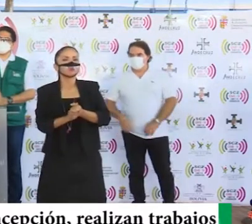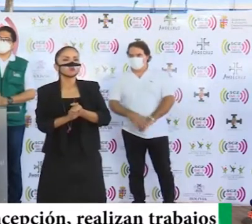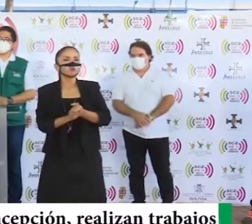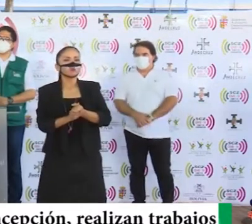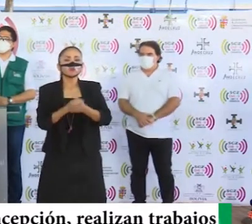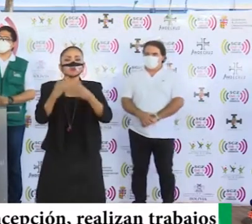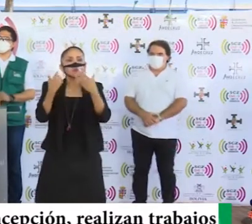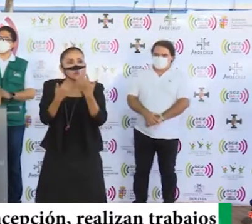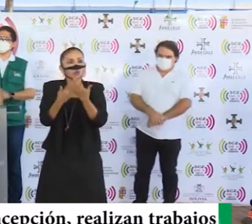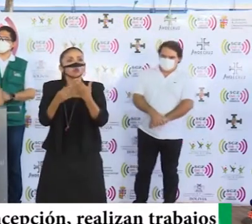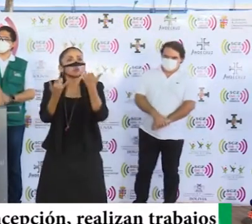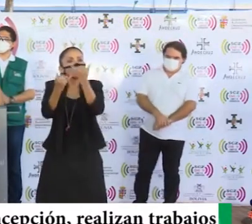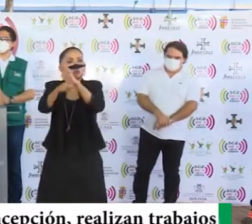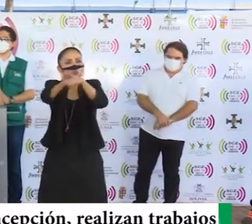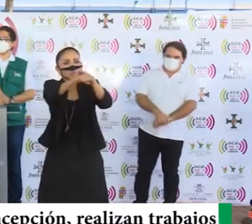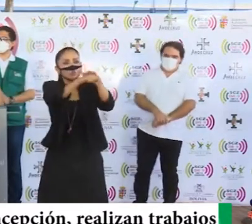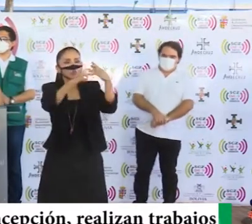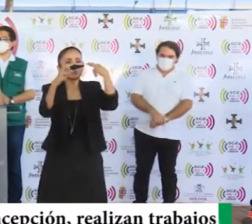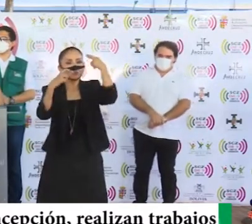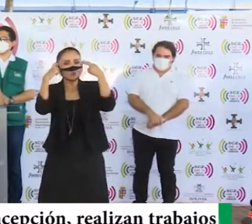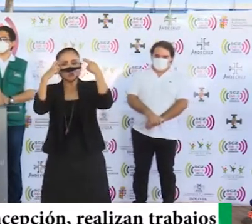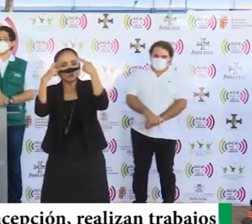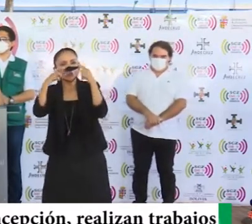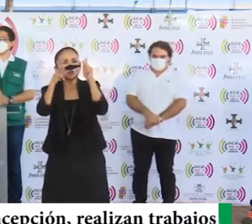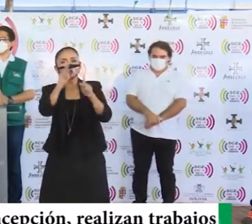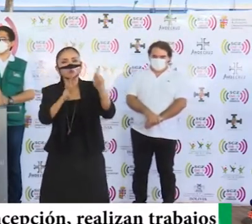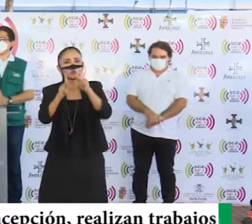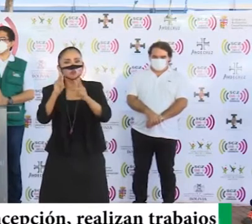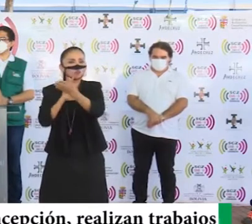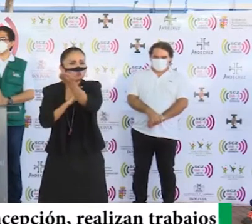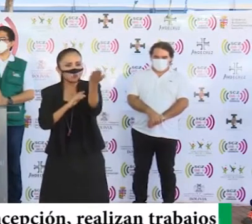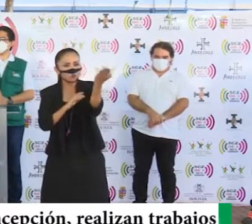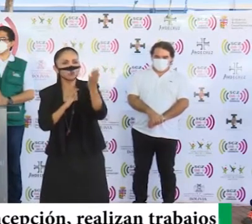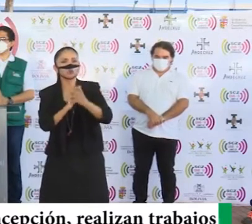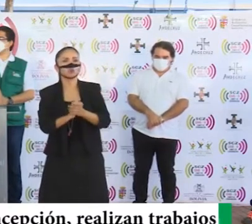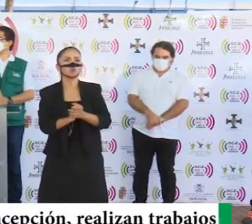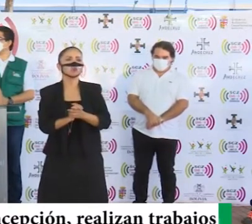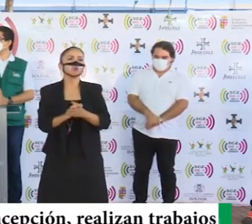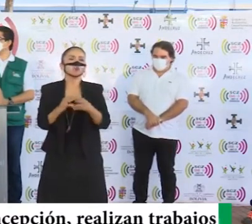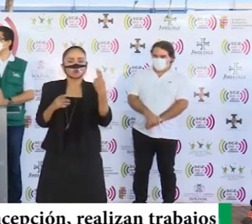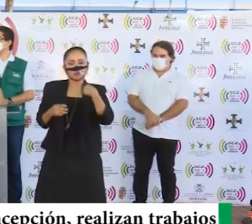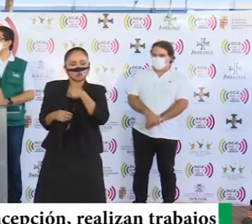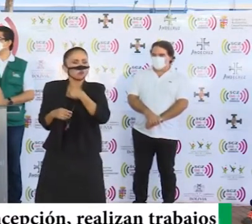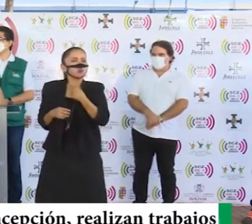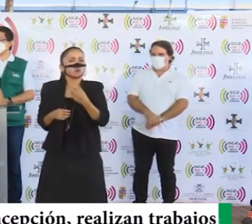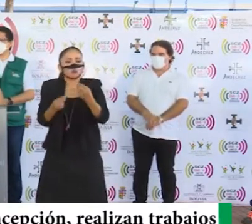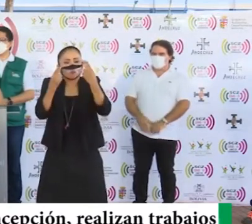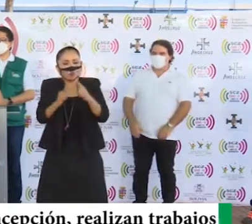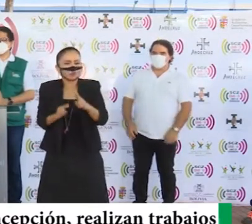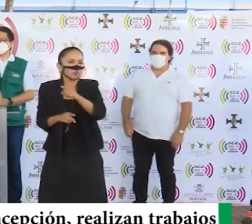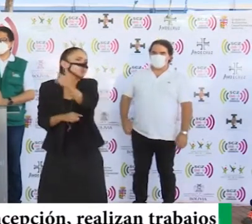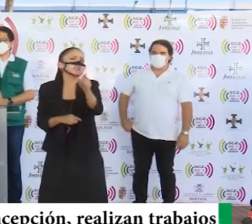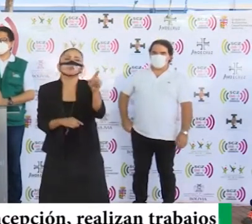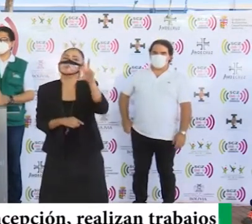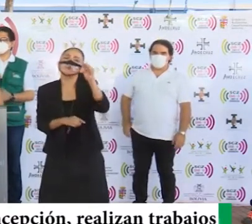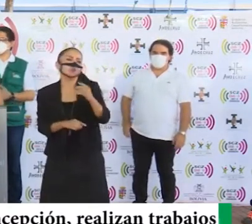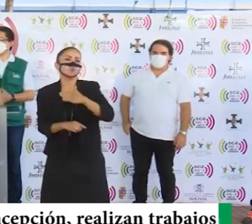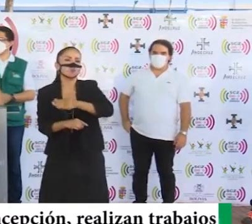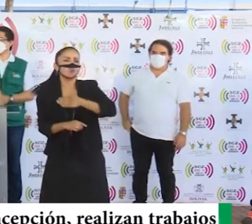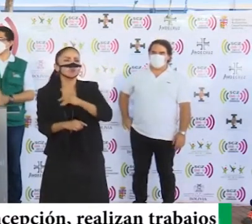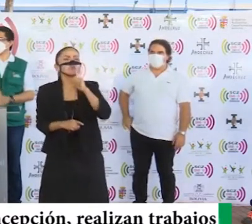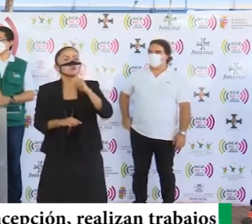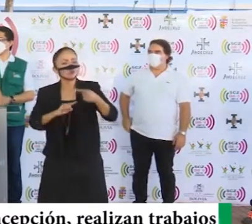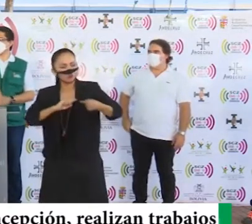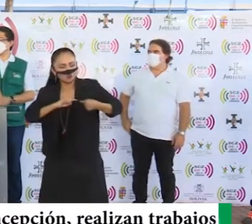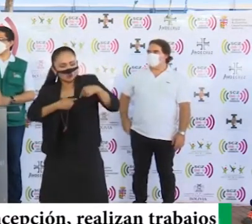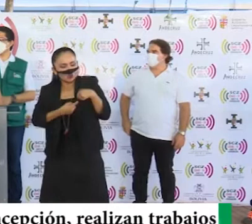Llamo a la reflexión a las personas para que no vivan lo que nosotros pasamos porque realmente es algo muy